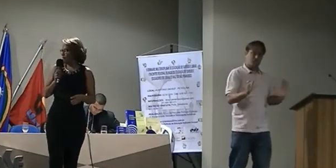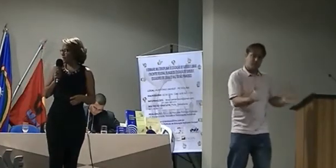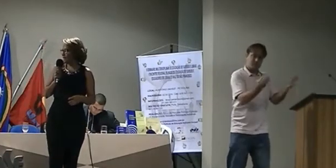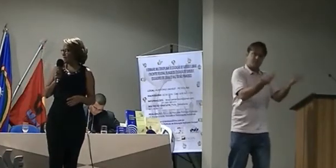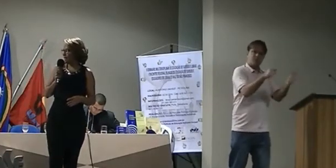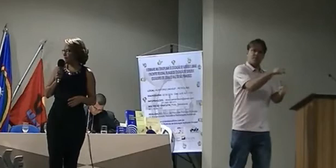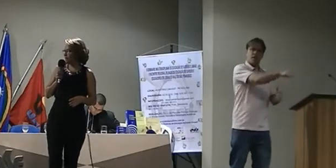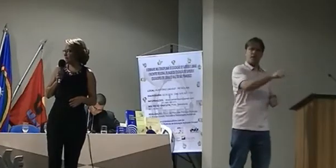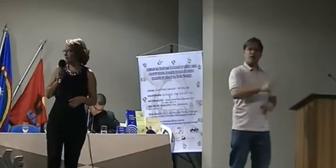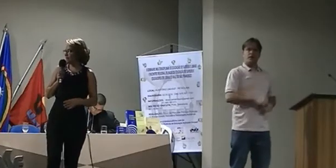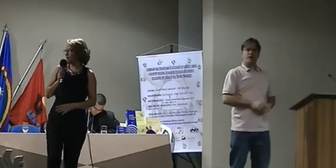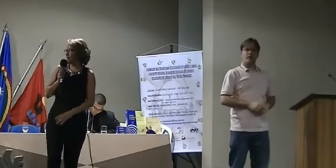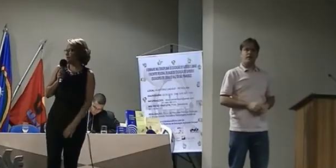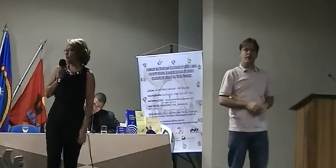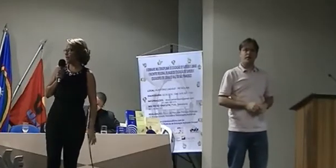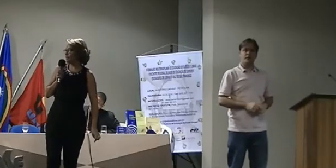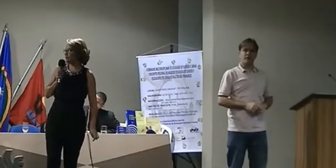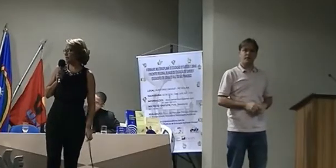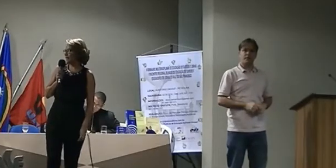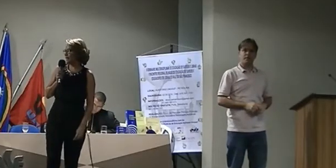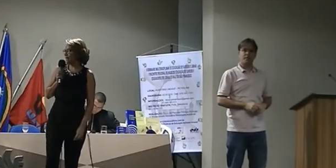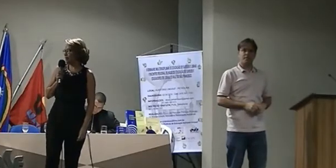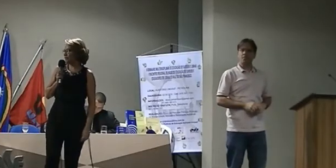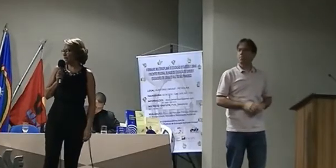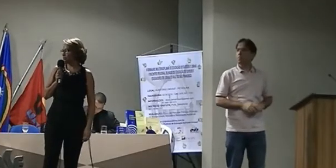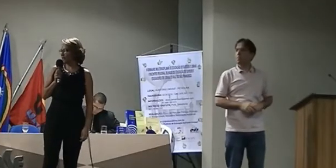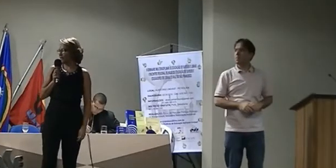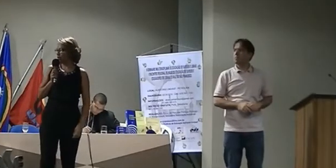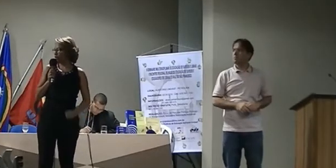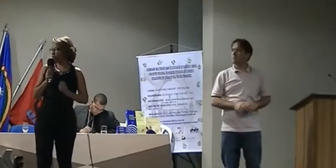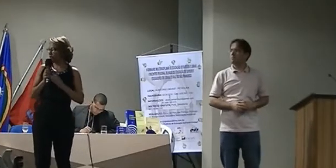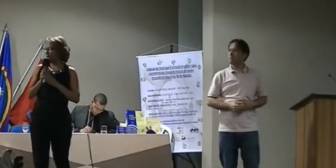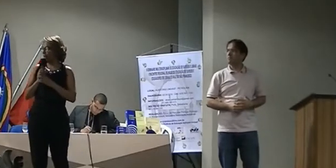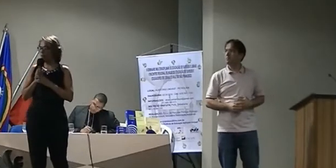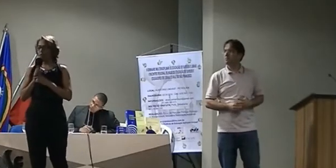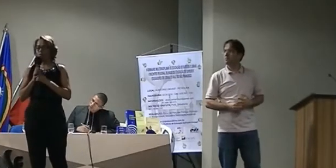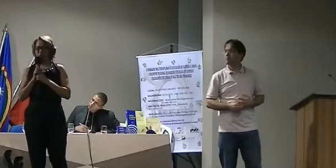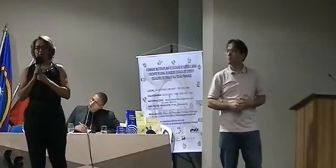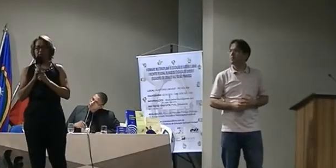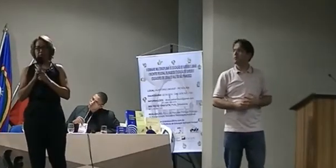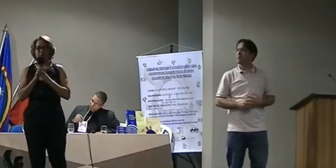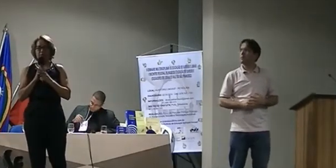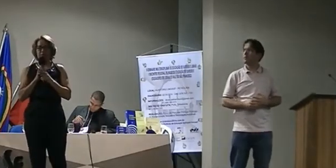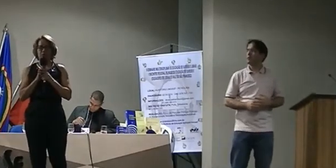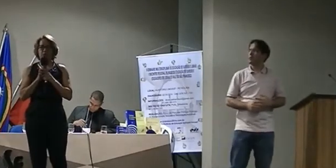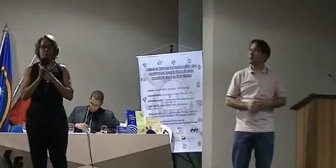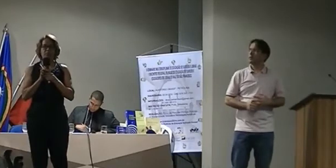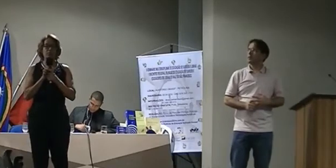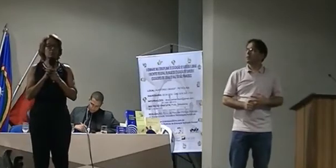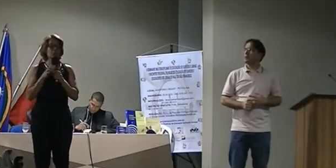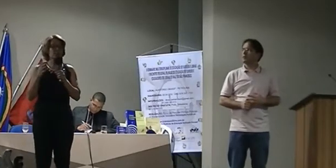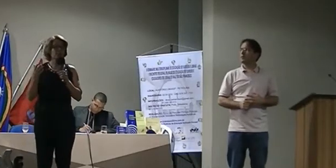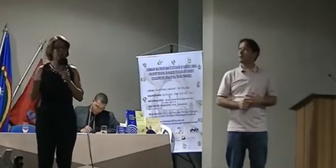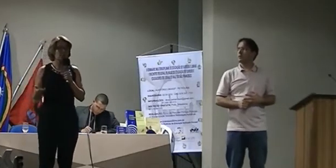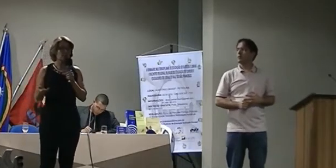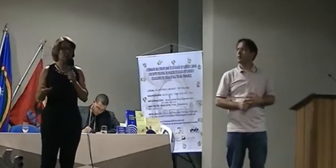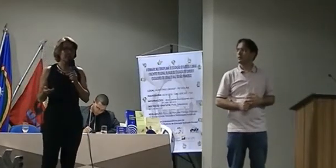facilitar a pesquisa e confecção de material didático-pedagógico de apoio a esse professor. Muitos professores